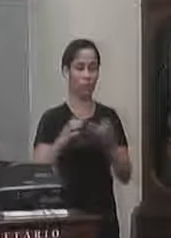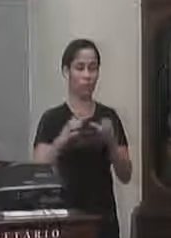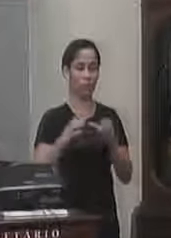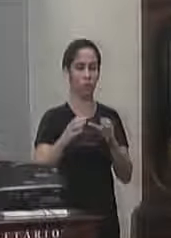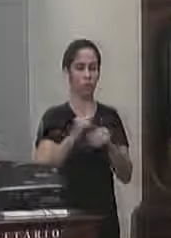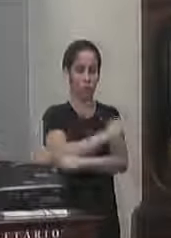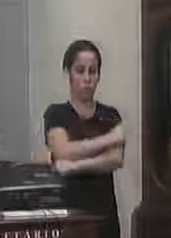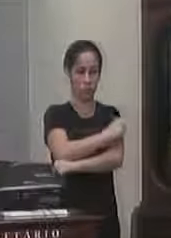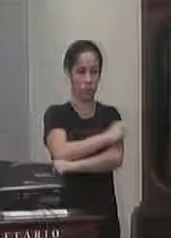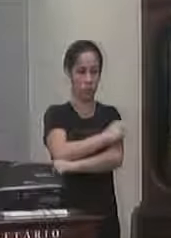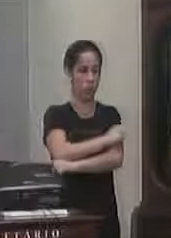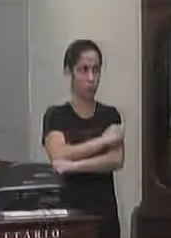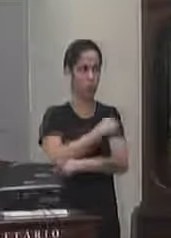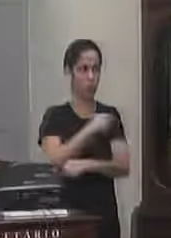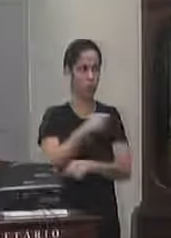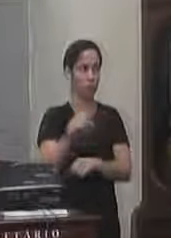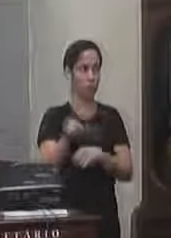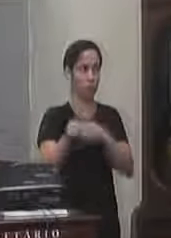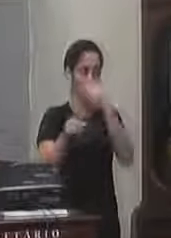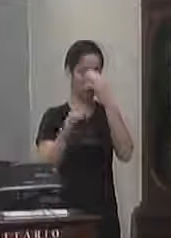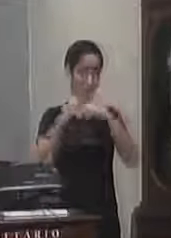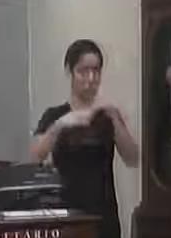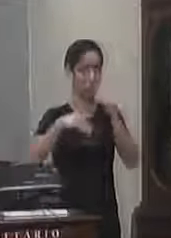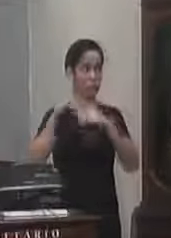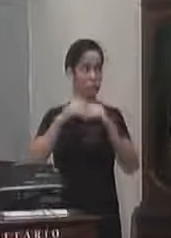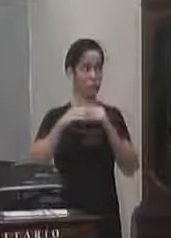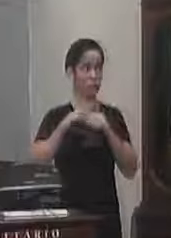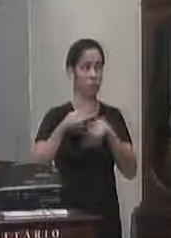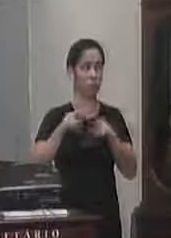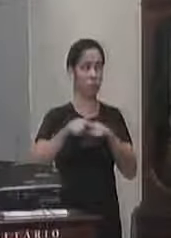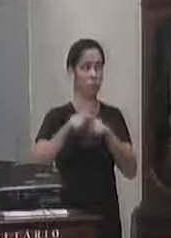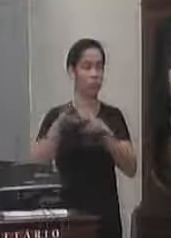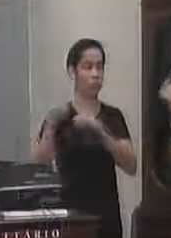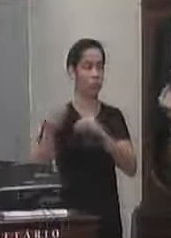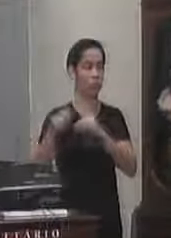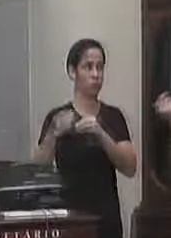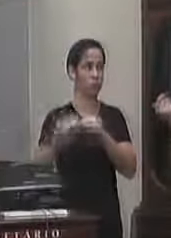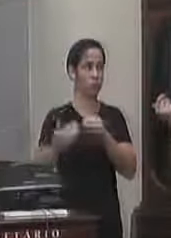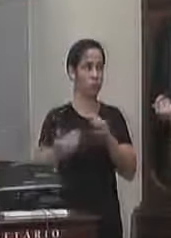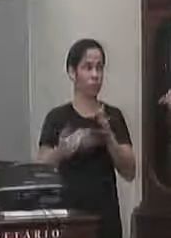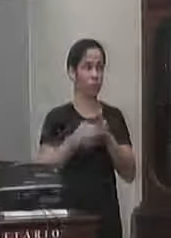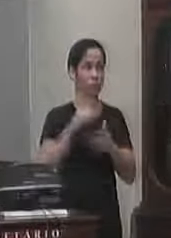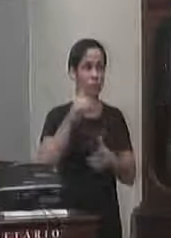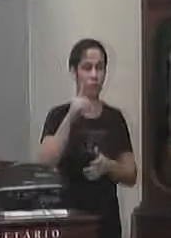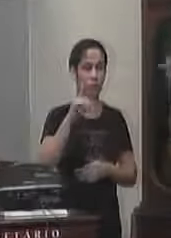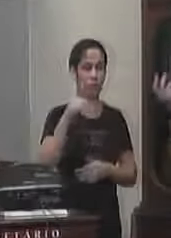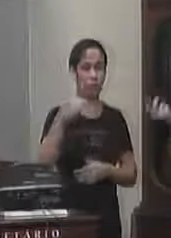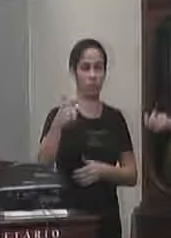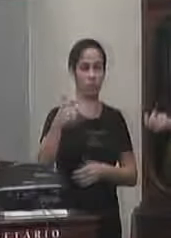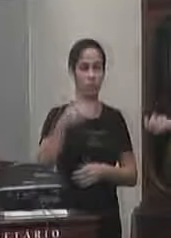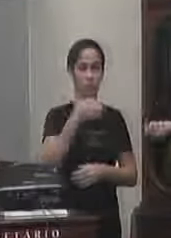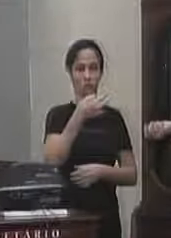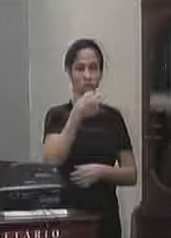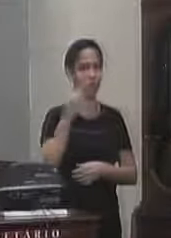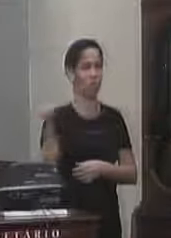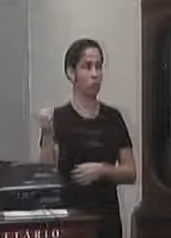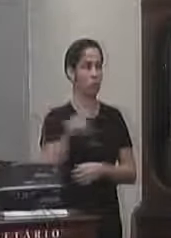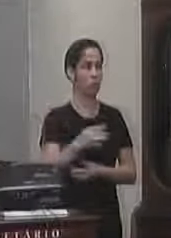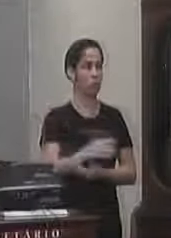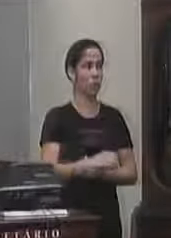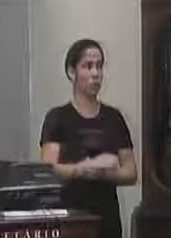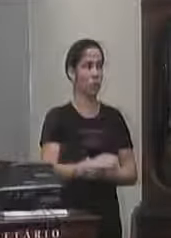escolar incluindo alunos profissionais e mais imobiliário e tudo até o dia 1º de setembro para a nova unidade